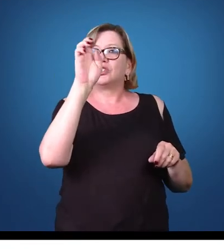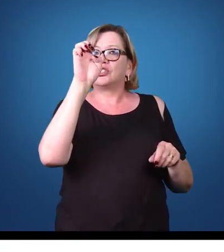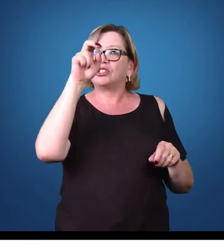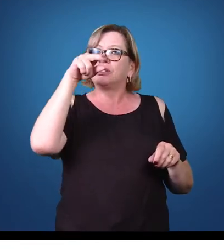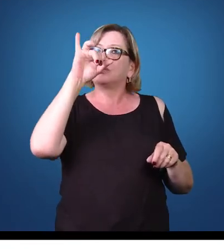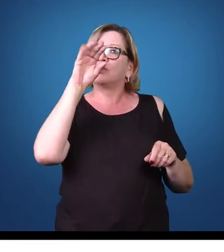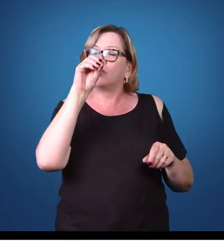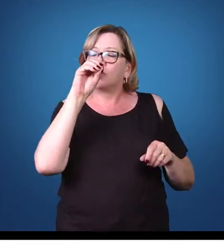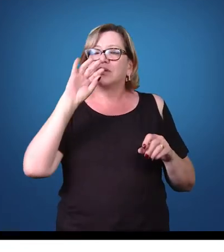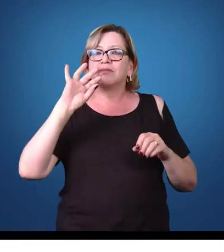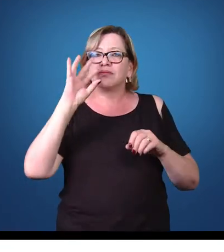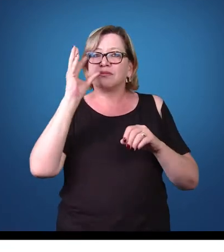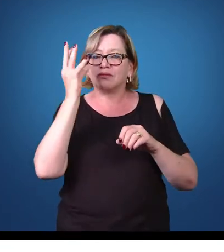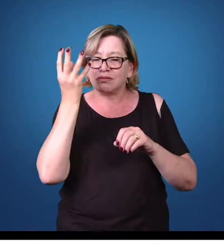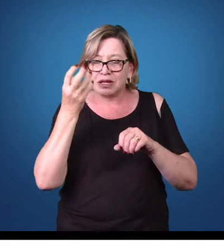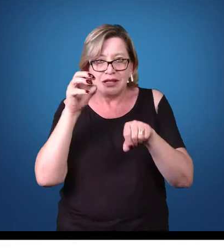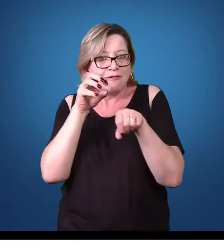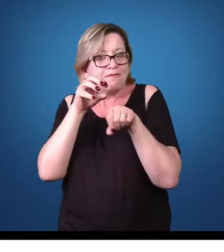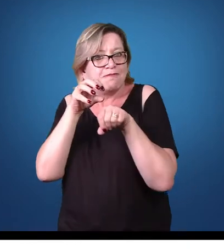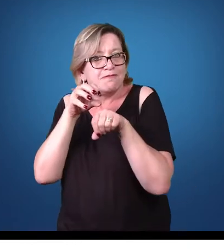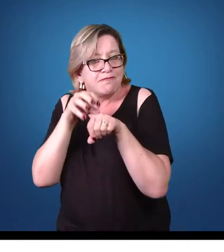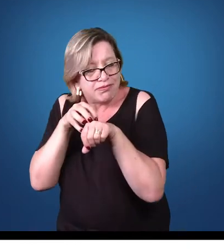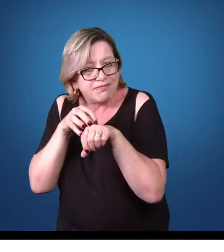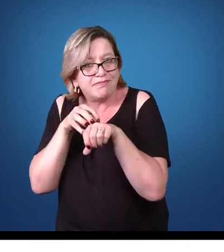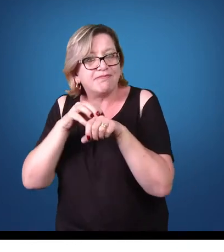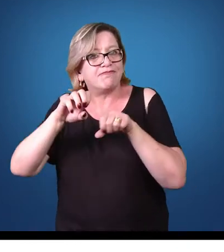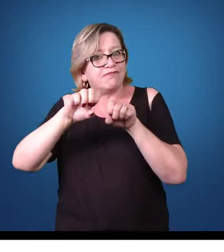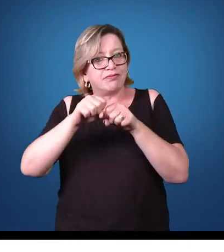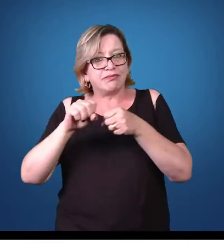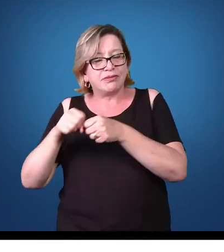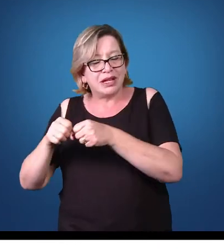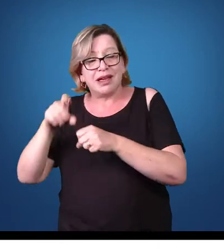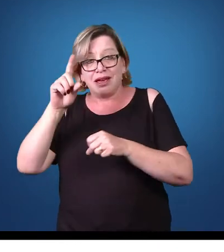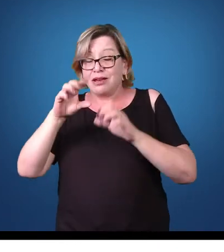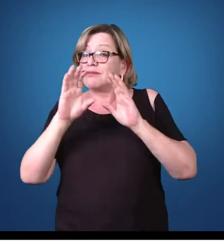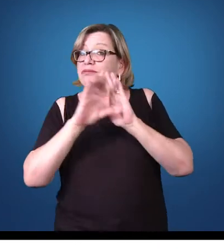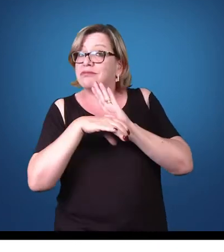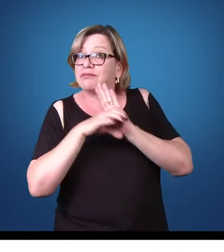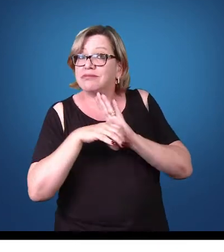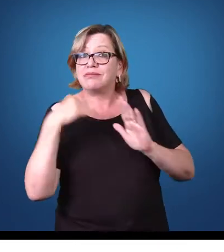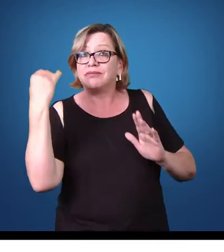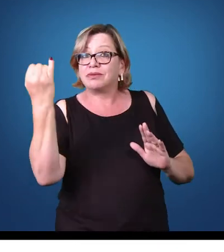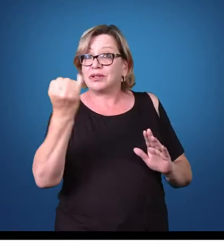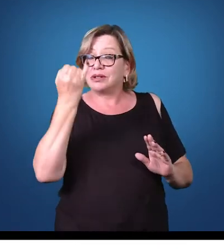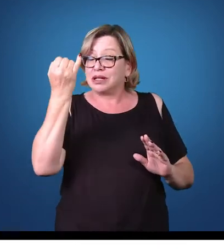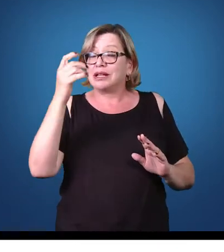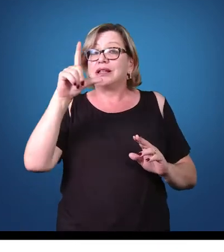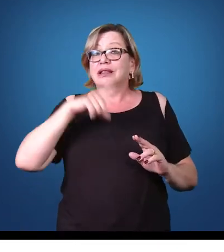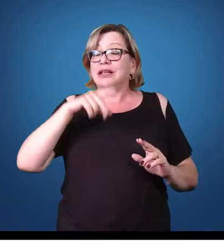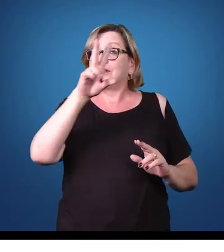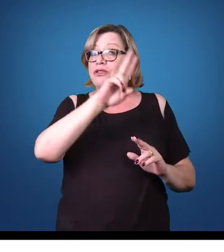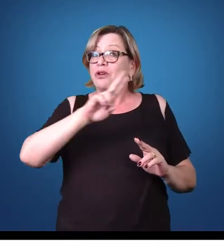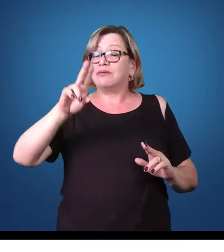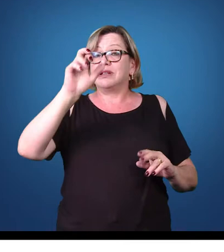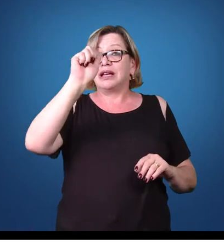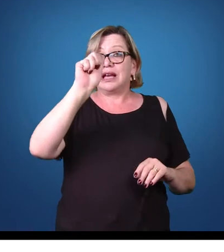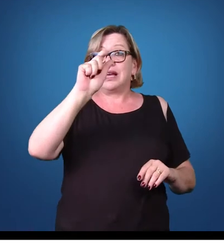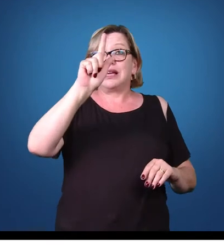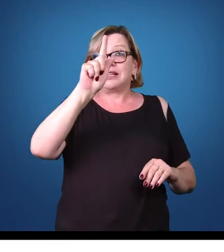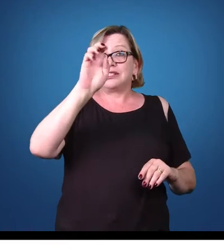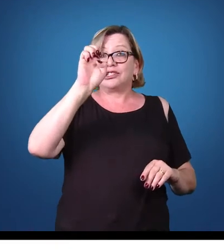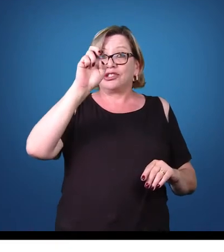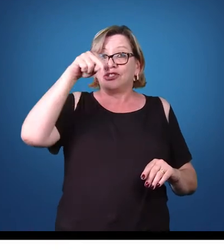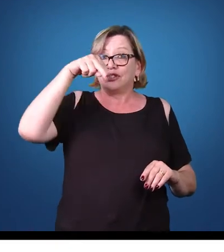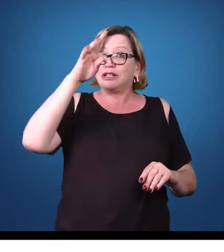Então, esse é um outro conceito importante dentro da disciplina de parasitologia. O agente etiológico é aquele que causa a